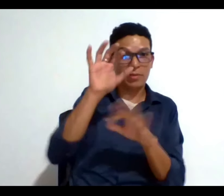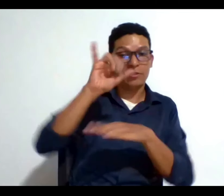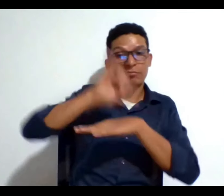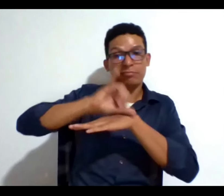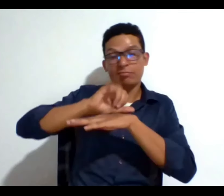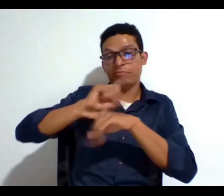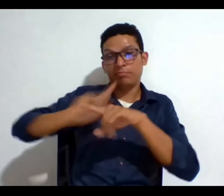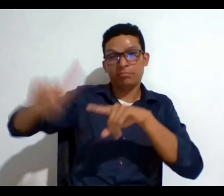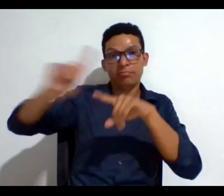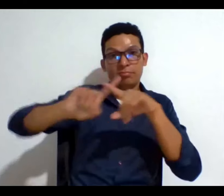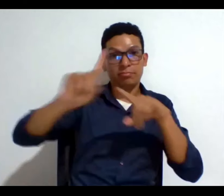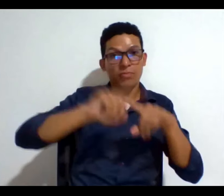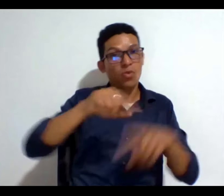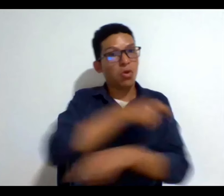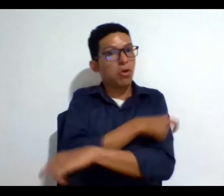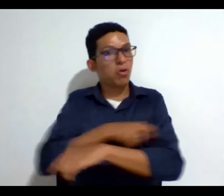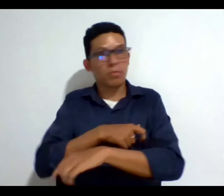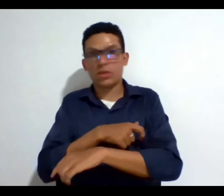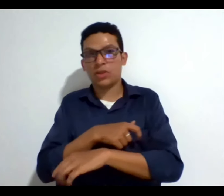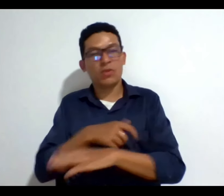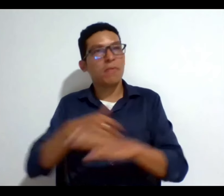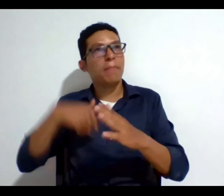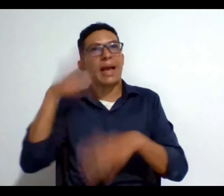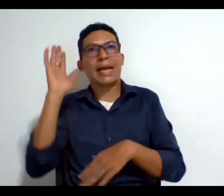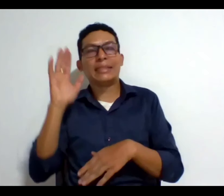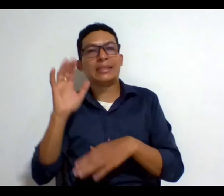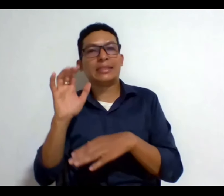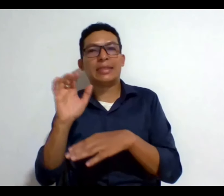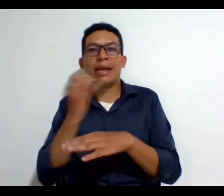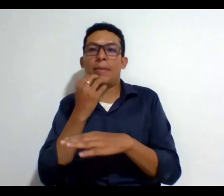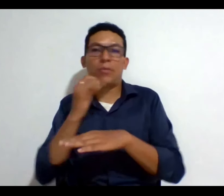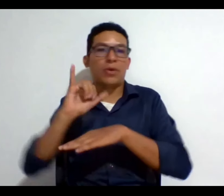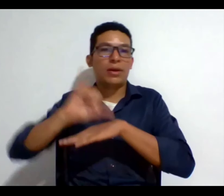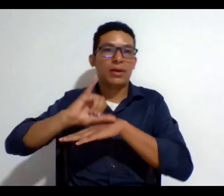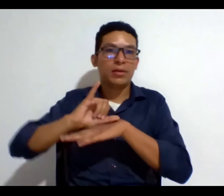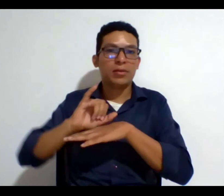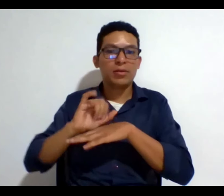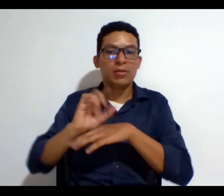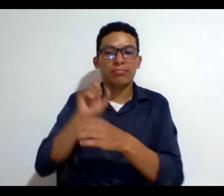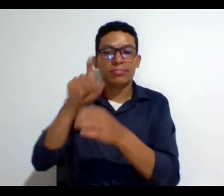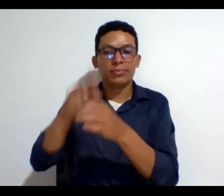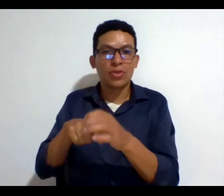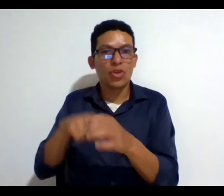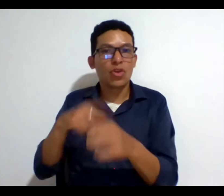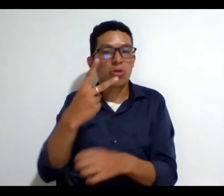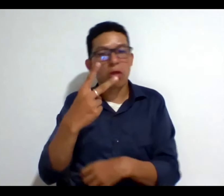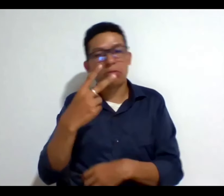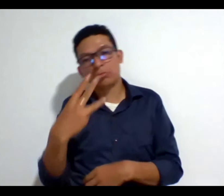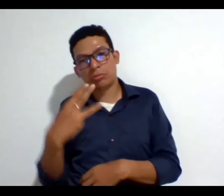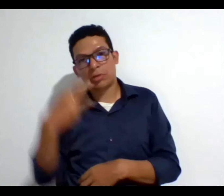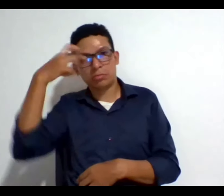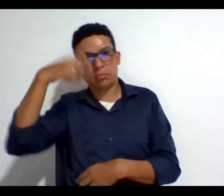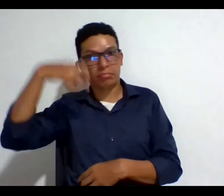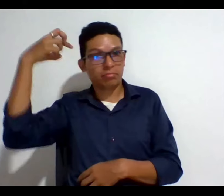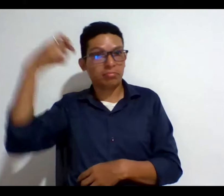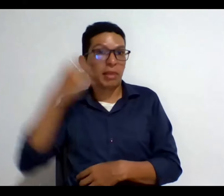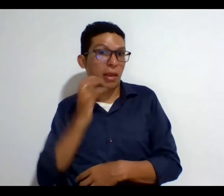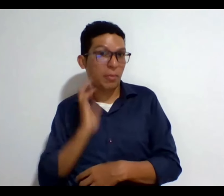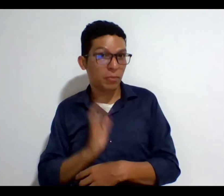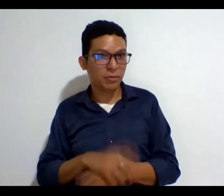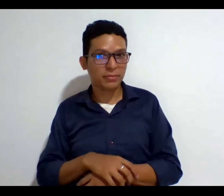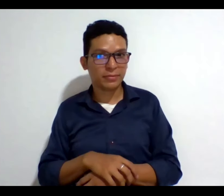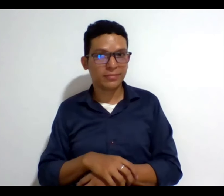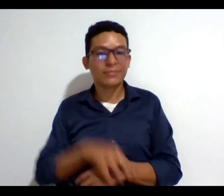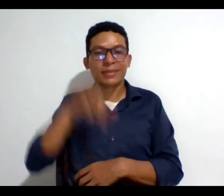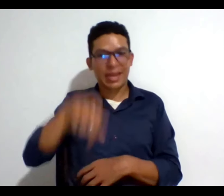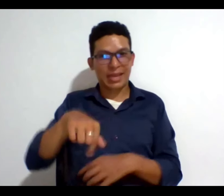quizás no son comités sino más es la instancia por ejemplo tener que pasar por dos o tres profesionales pero en este caso se creó